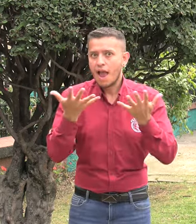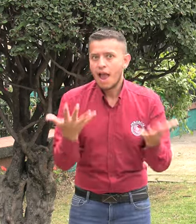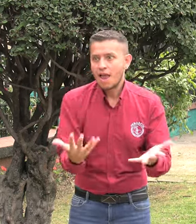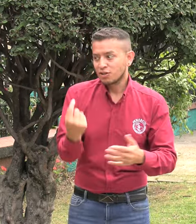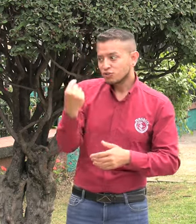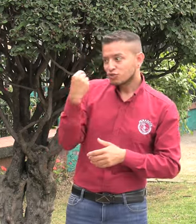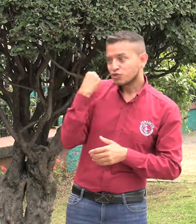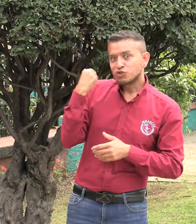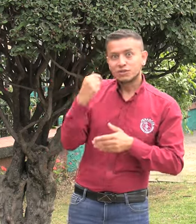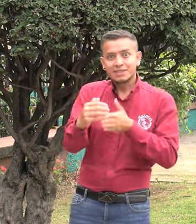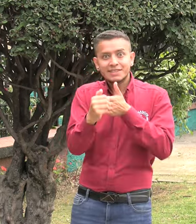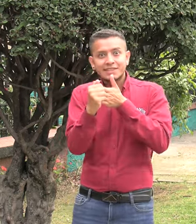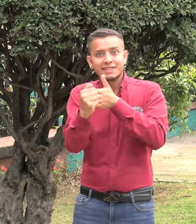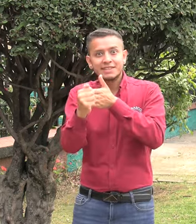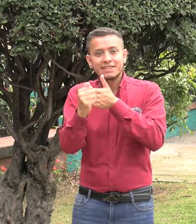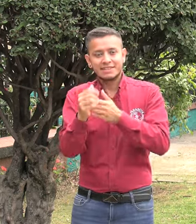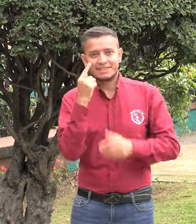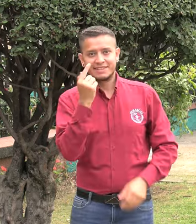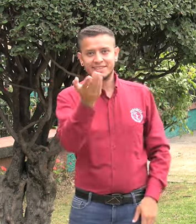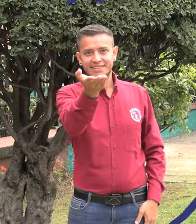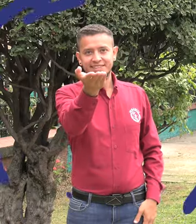Para eso, hace poco publicamos esta guía.